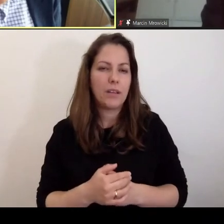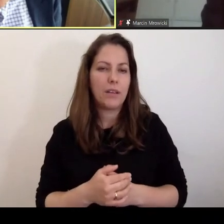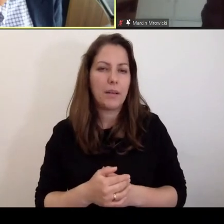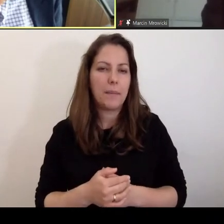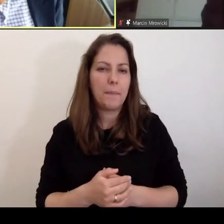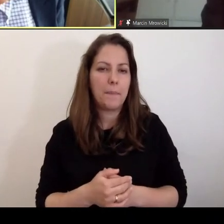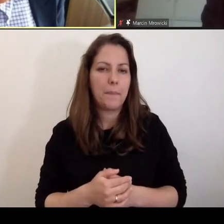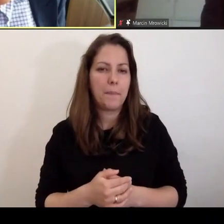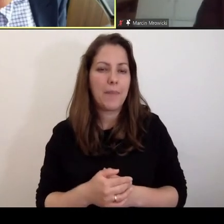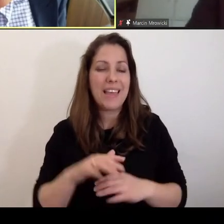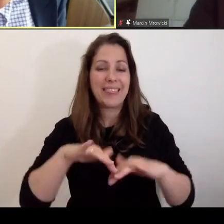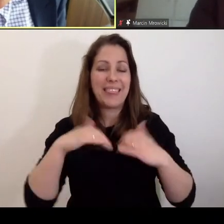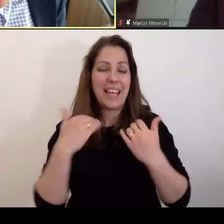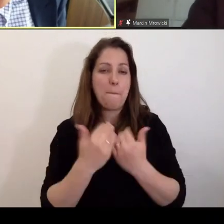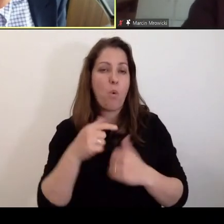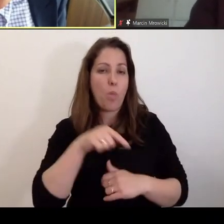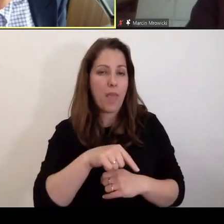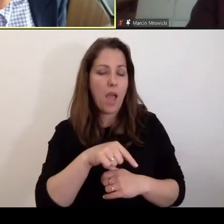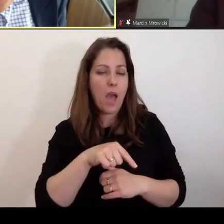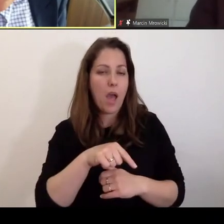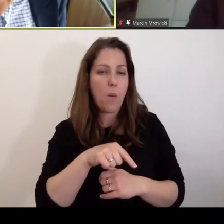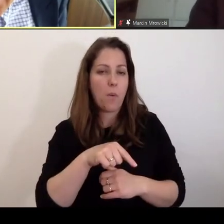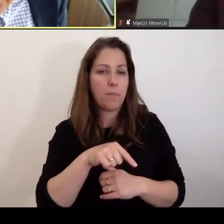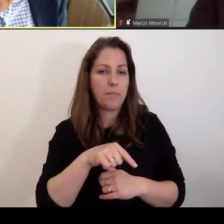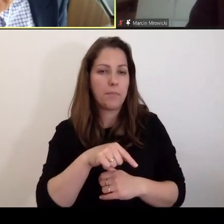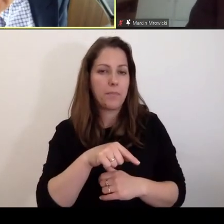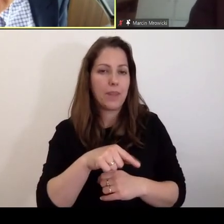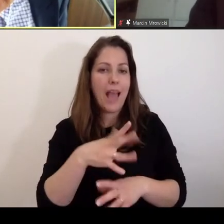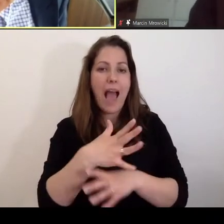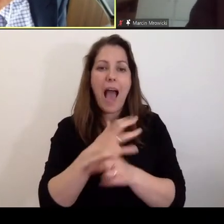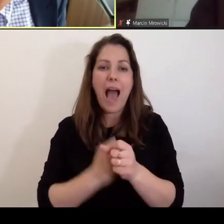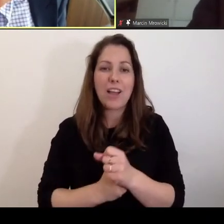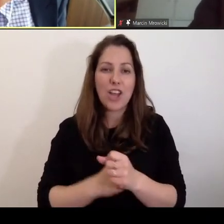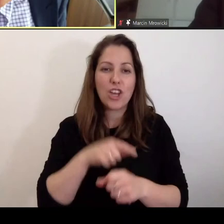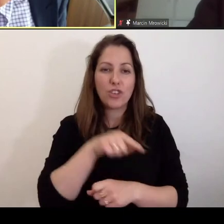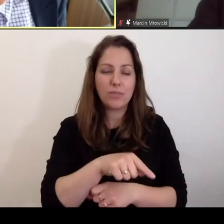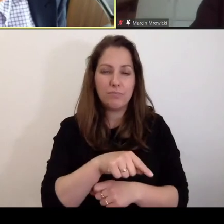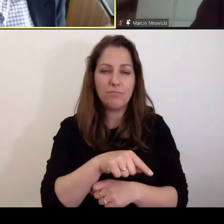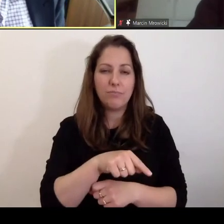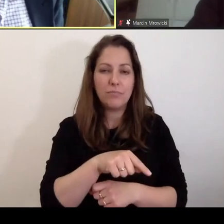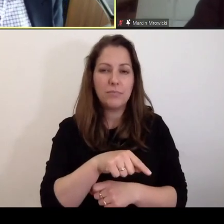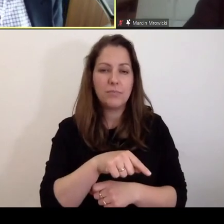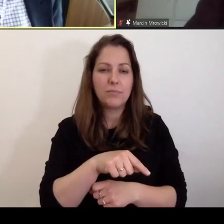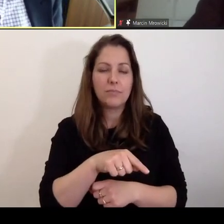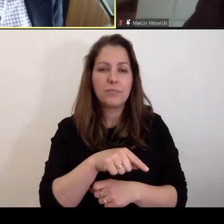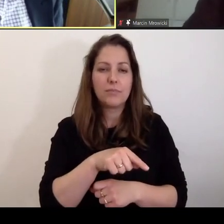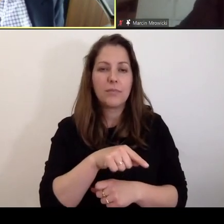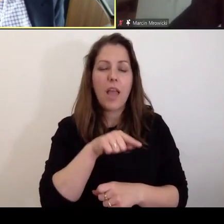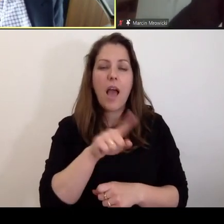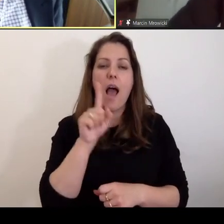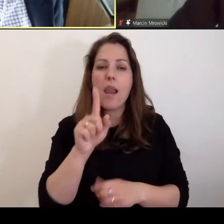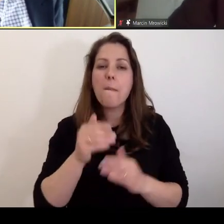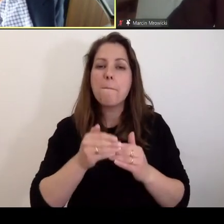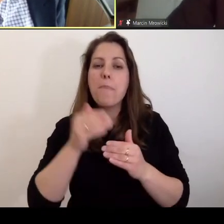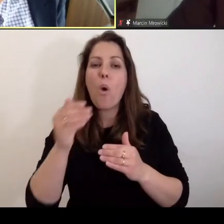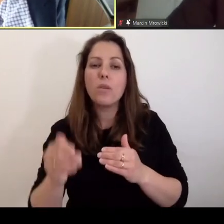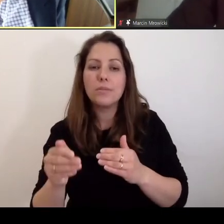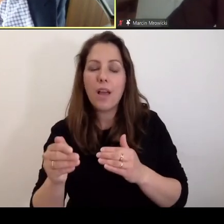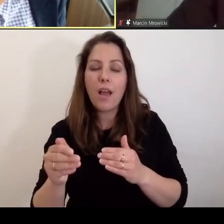Sam trybunał i nasz areszt jest eksterytorialny, no ale już poza